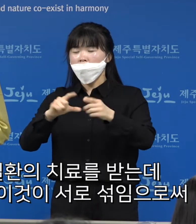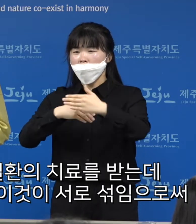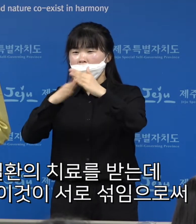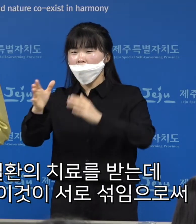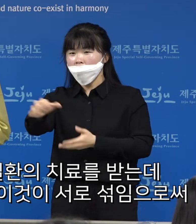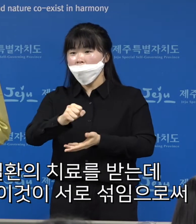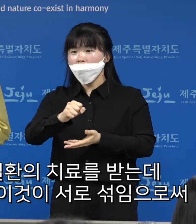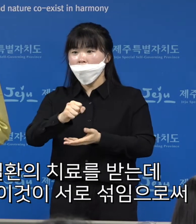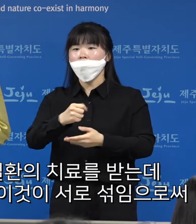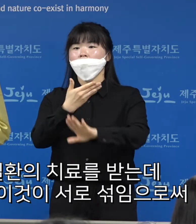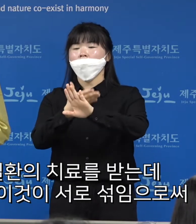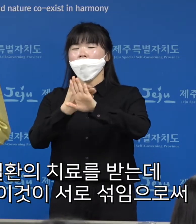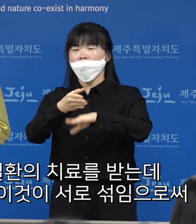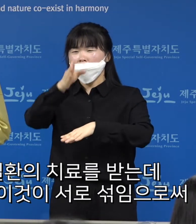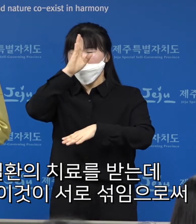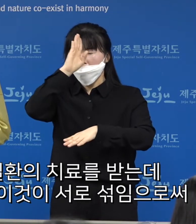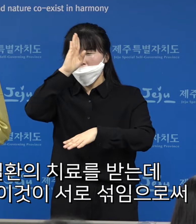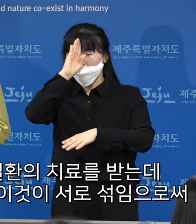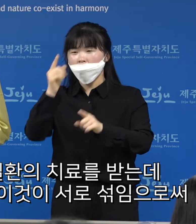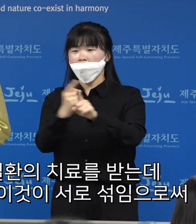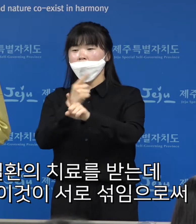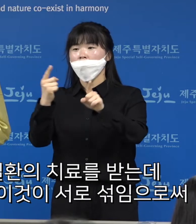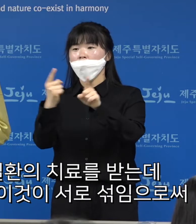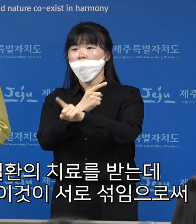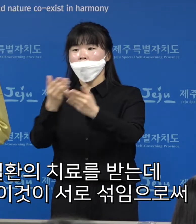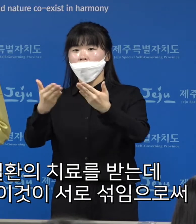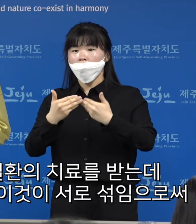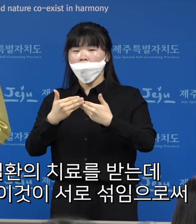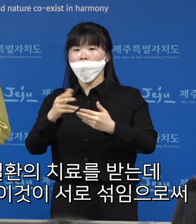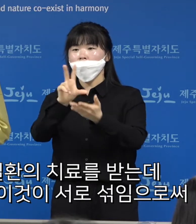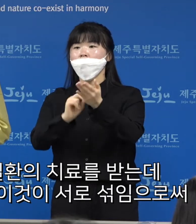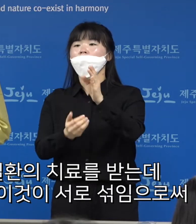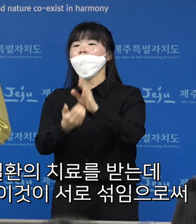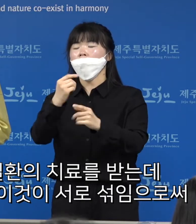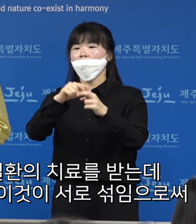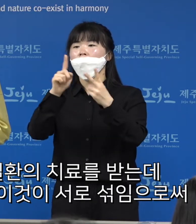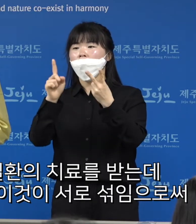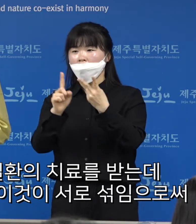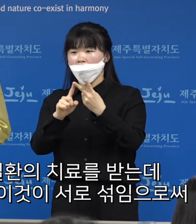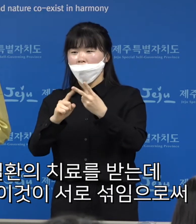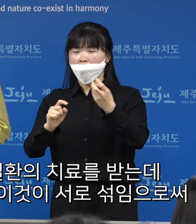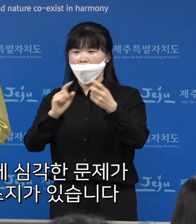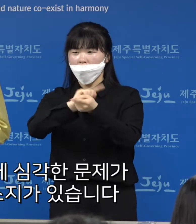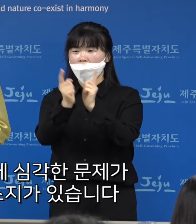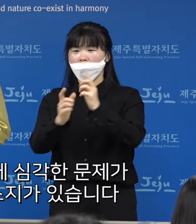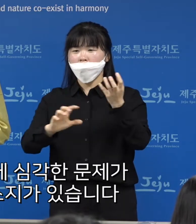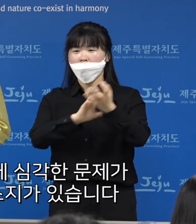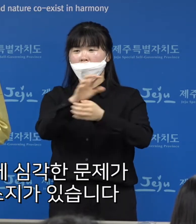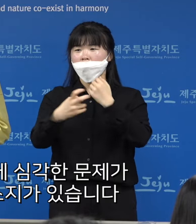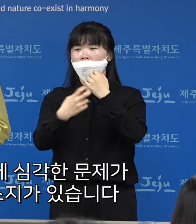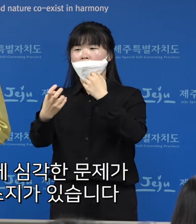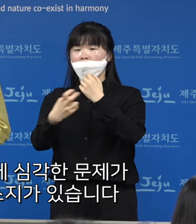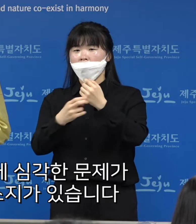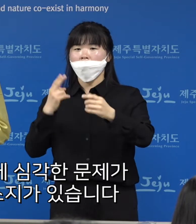다른 종류의 질환에 치료를 받는 데 지장이 생기거나 이게 서로 섞임으로써 의료체계에서